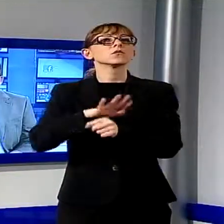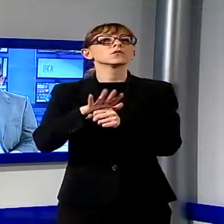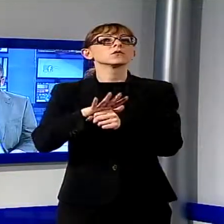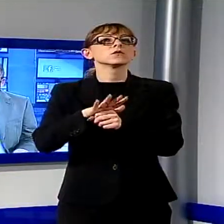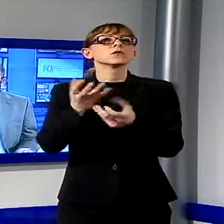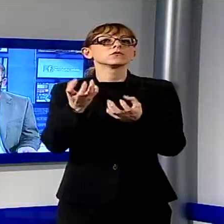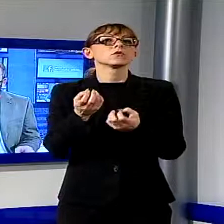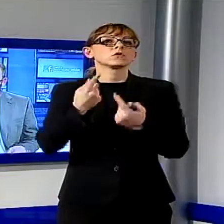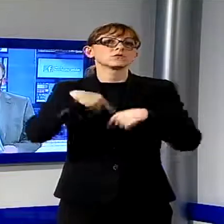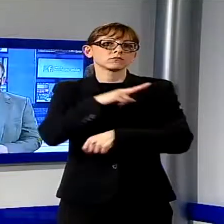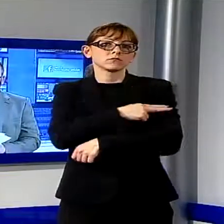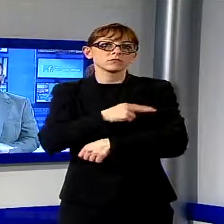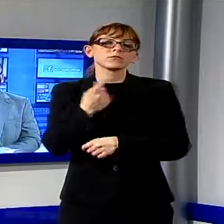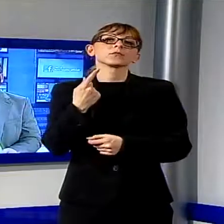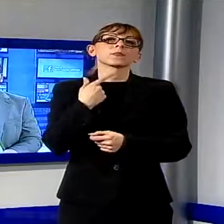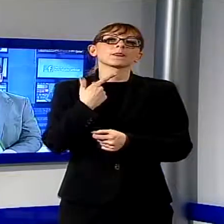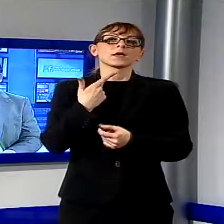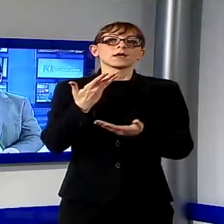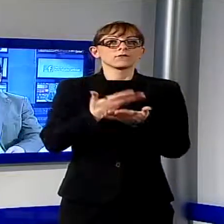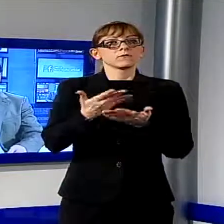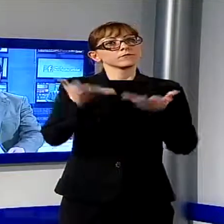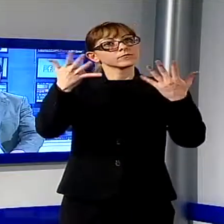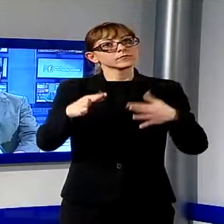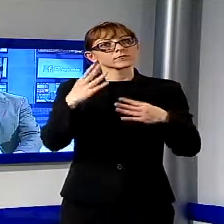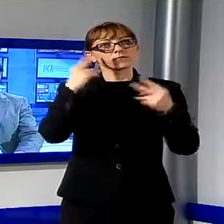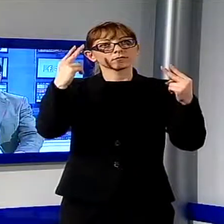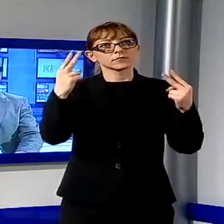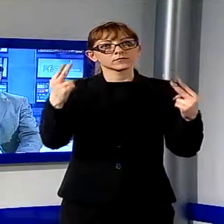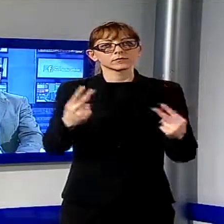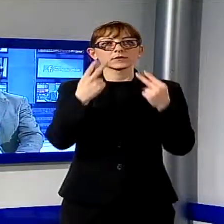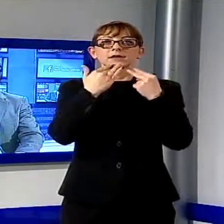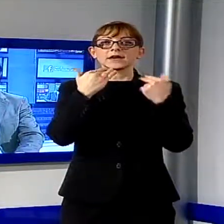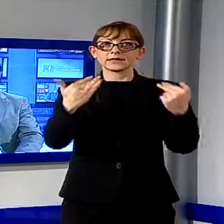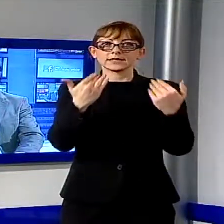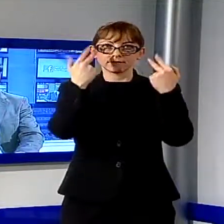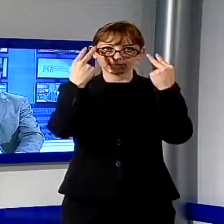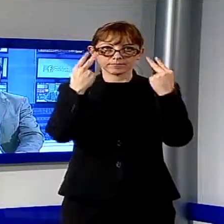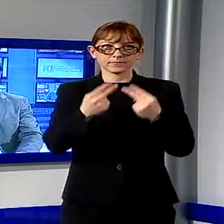condoglianze. È tutto per la prima parte del TG In Noi, un breve break e poi lo sport.